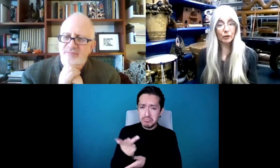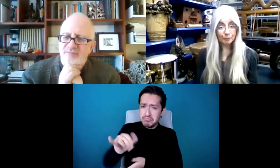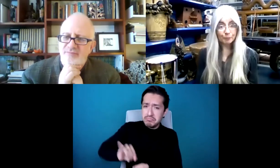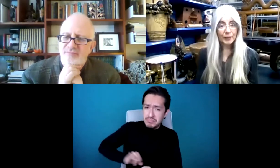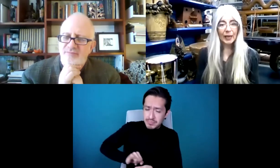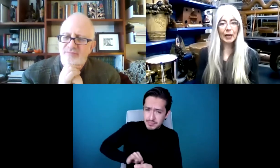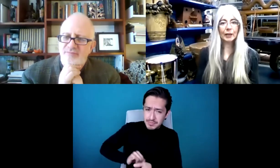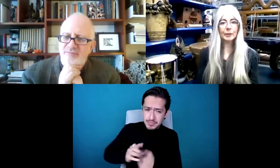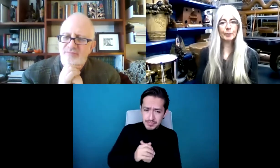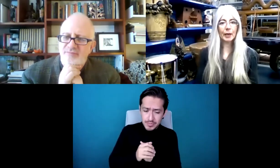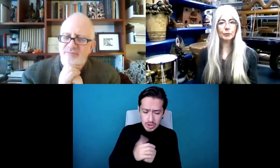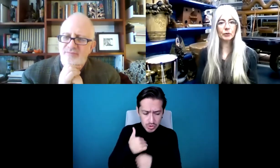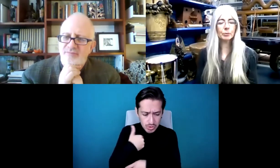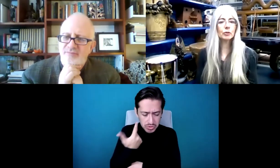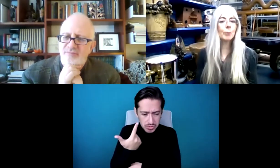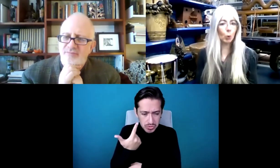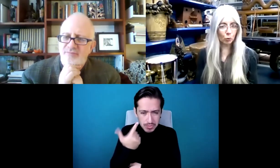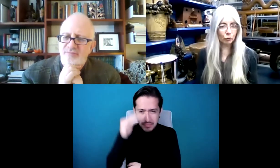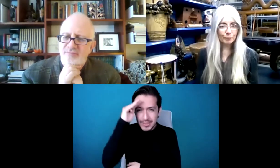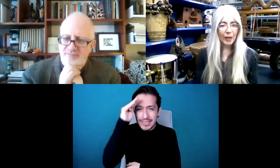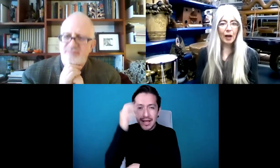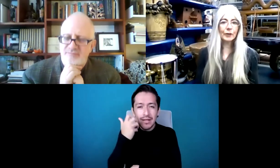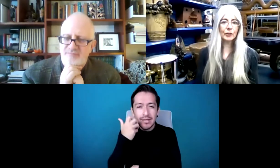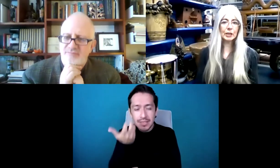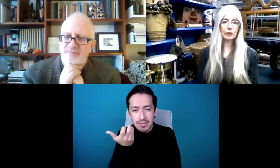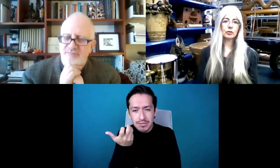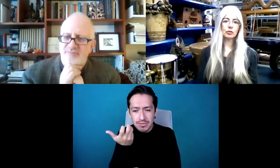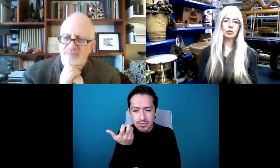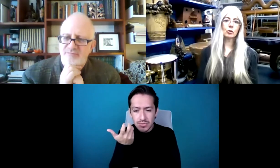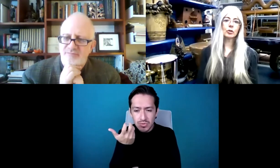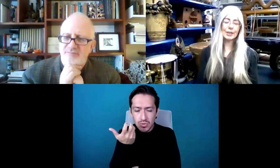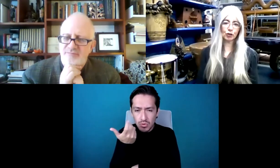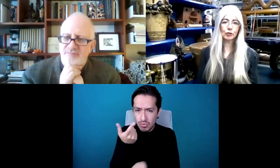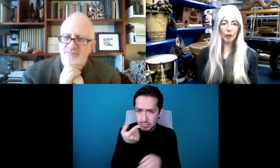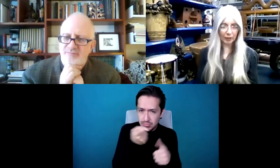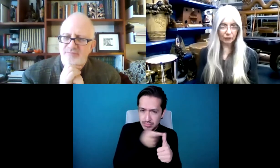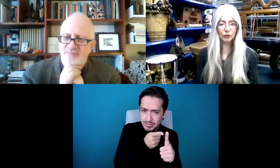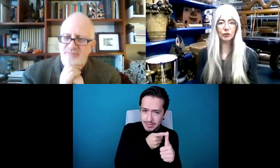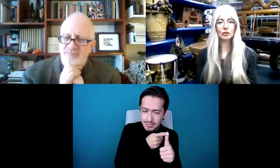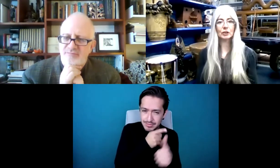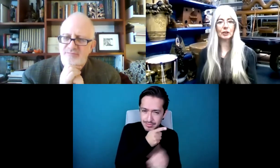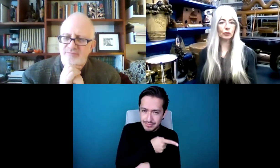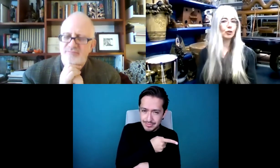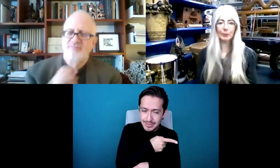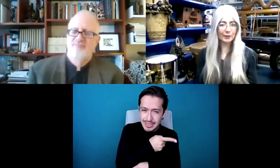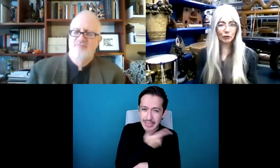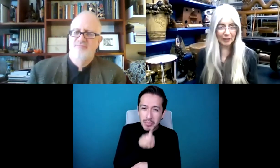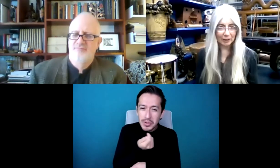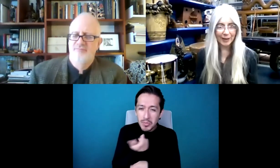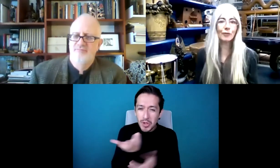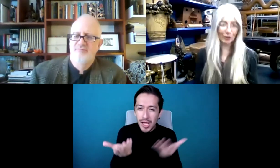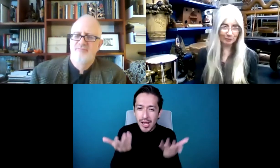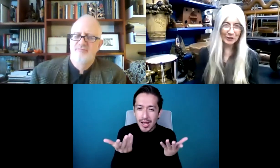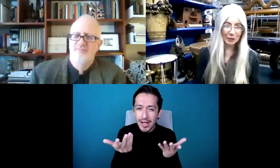Quisiera pensar que es lo primero y un poco de ambas. La naturaleza